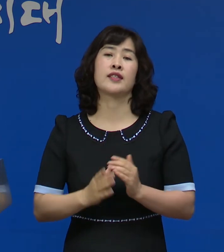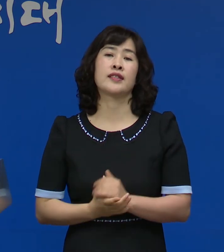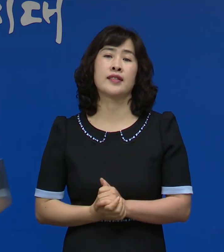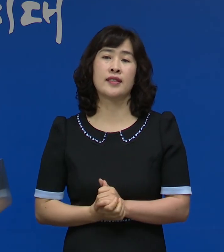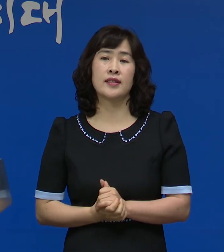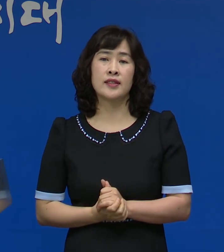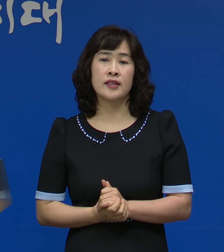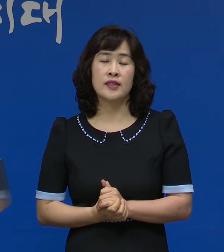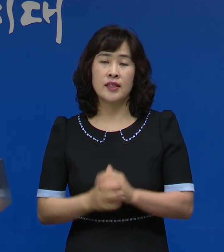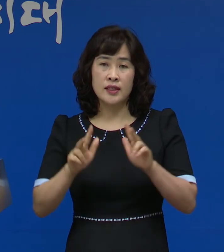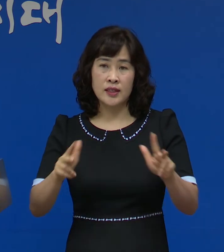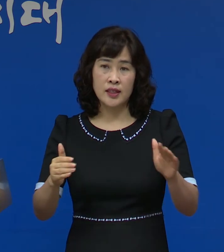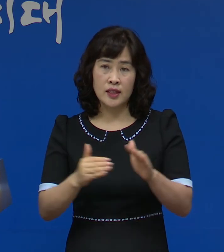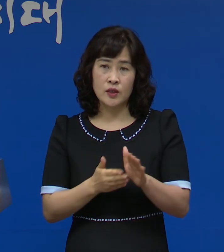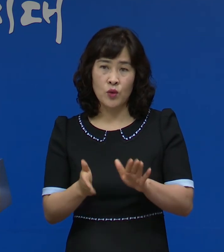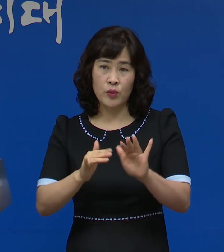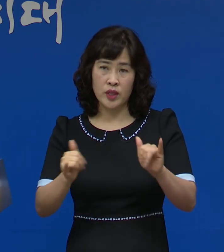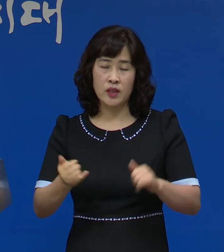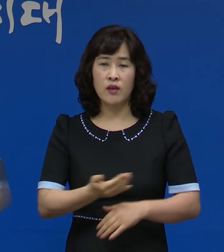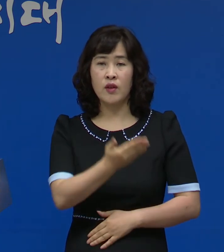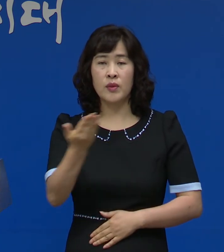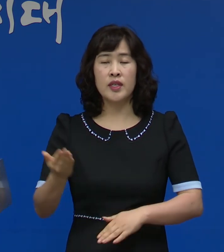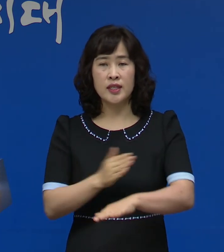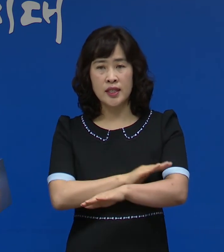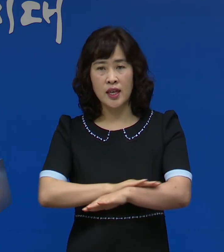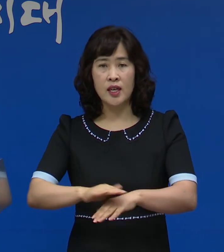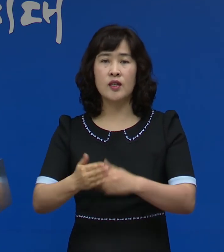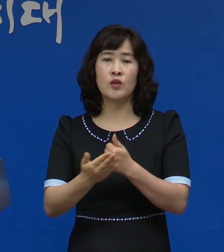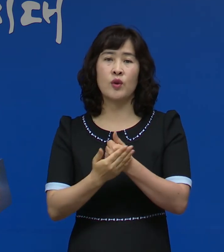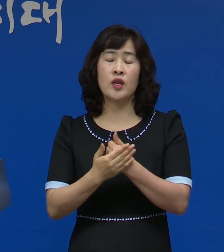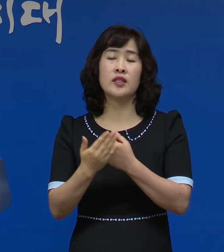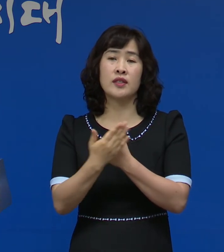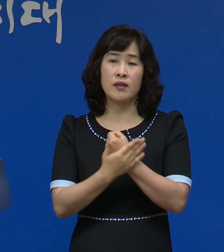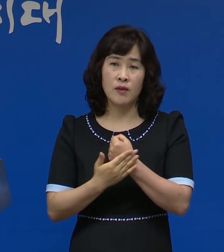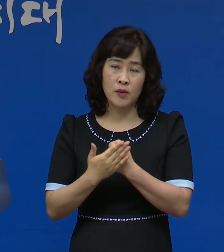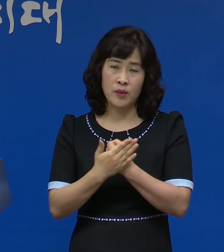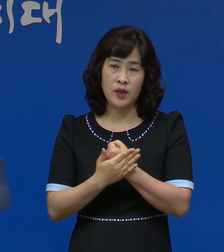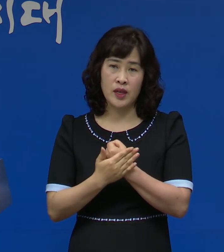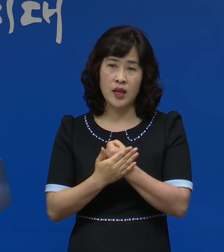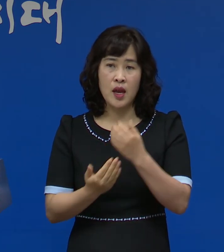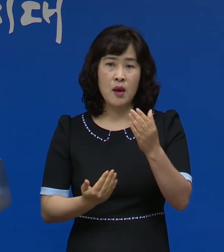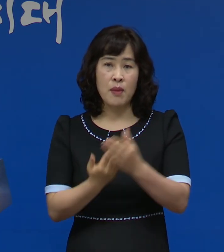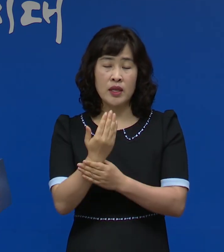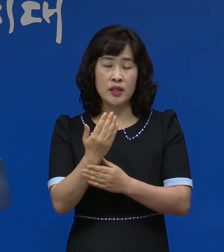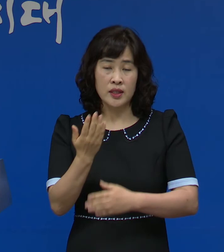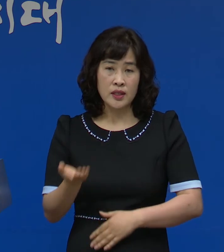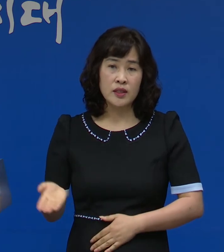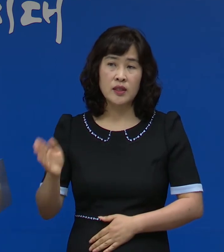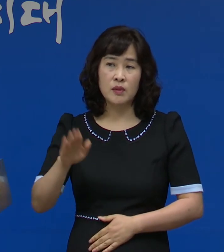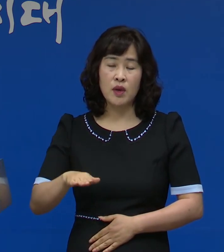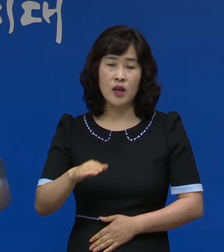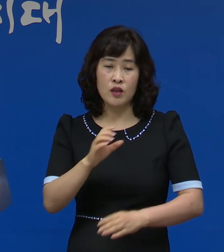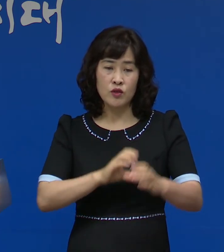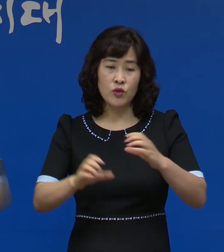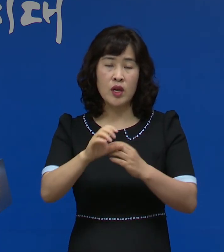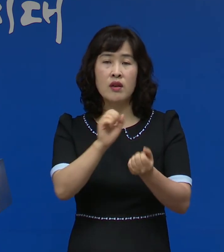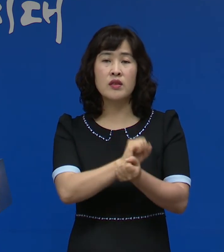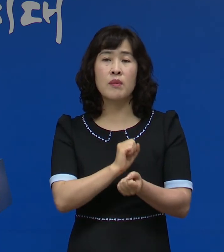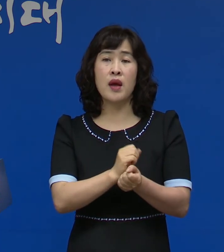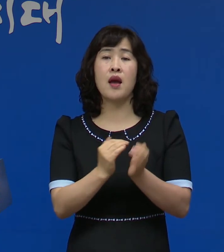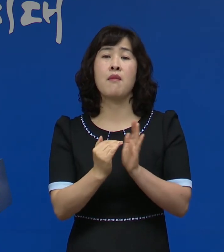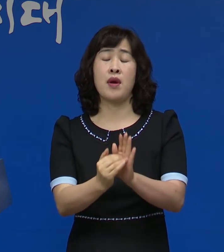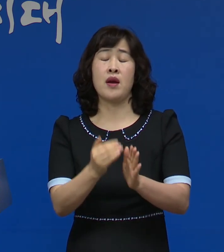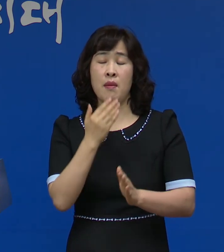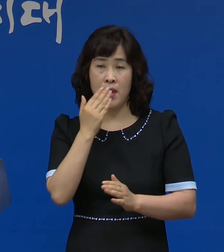지금까지 도민들께서 잘 협조해 주신 덕분에 발생은 되었지만 추가 전파를